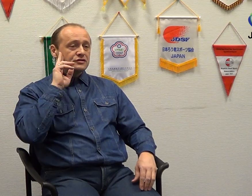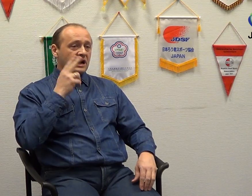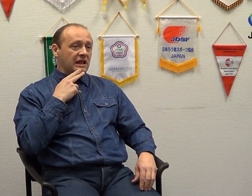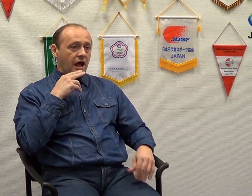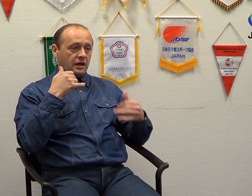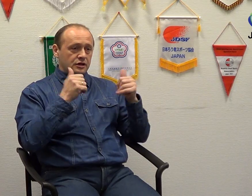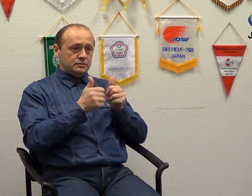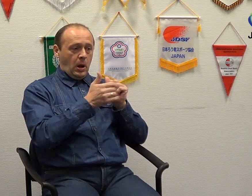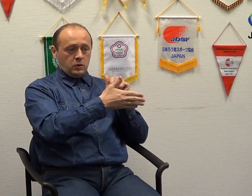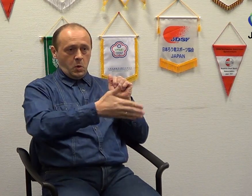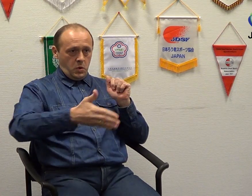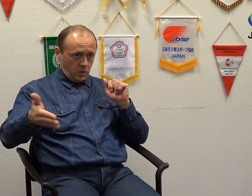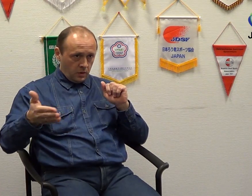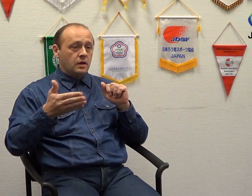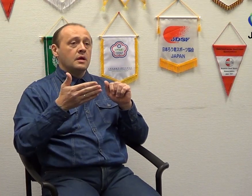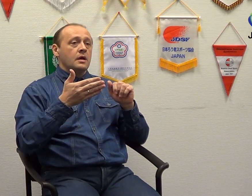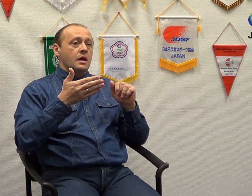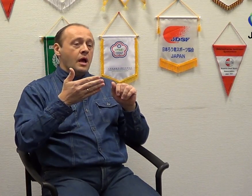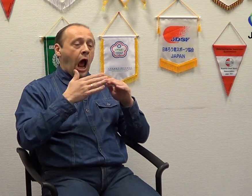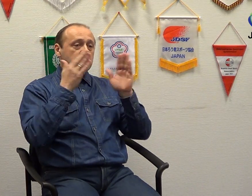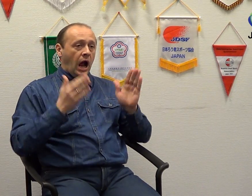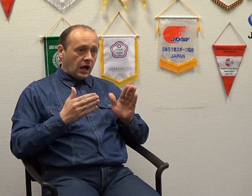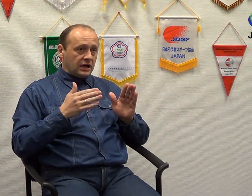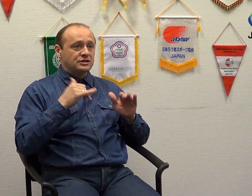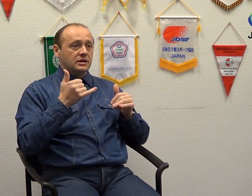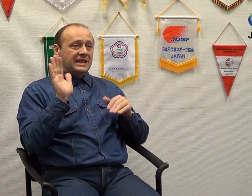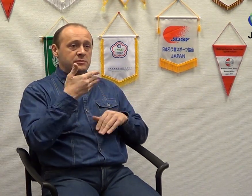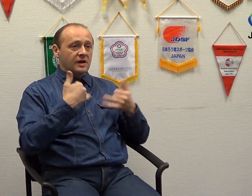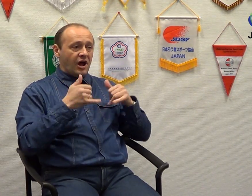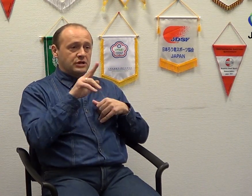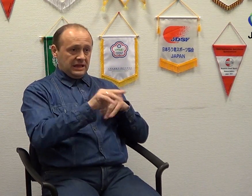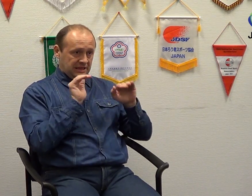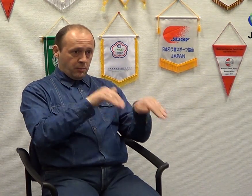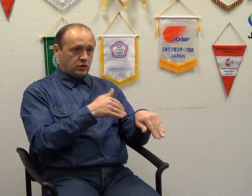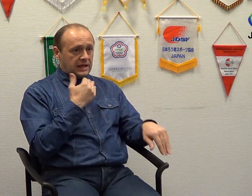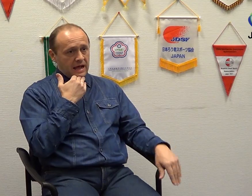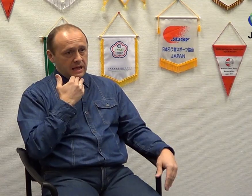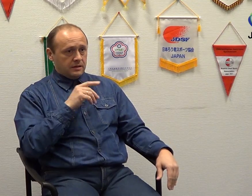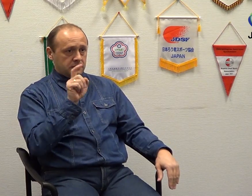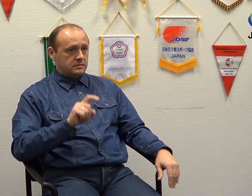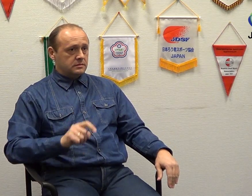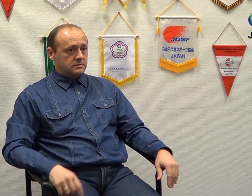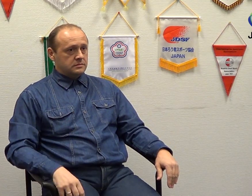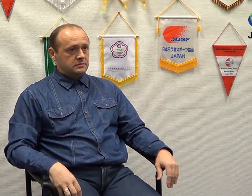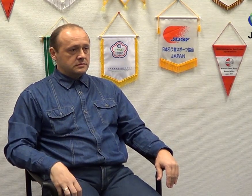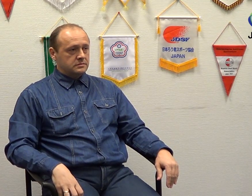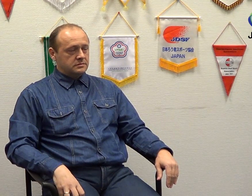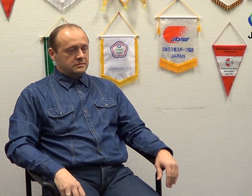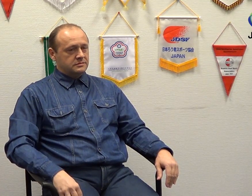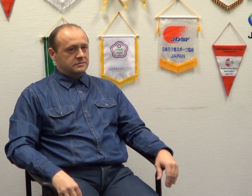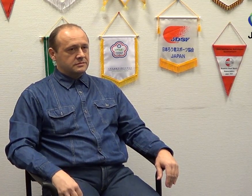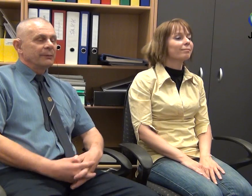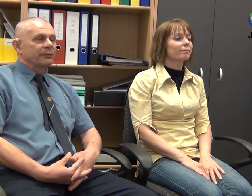Siketek sportágai a hazai és a nemzetközi versenyeket